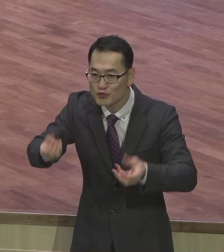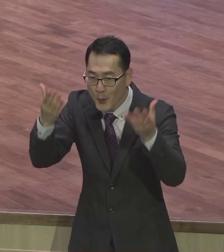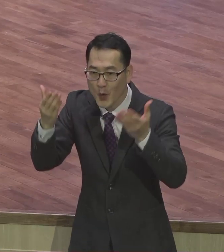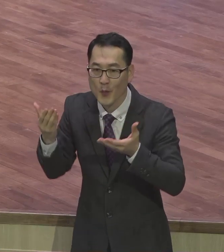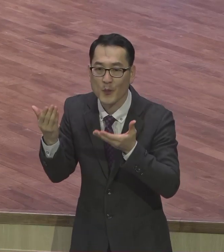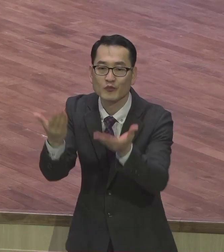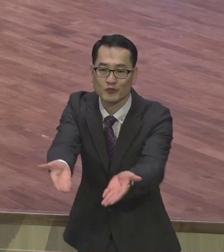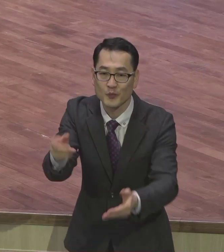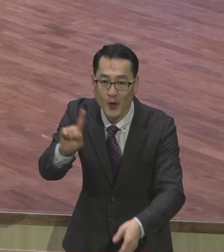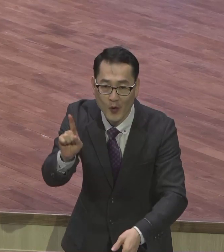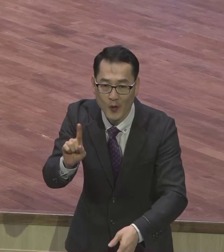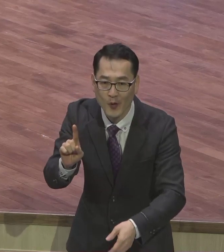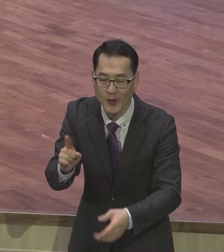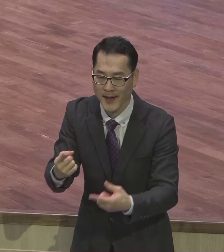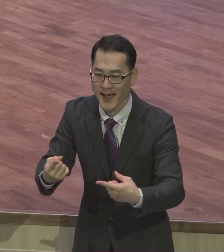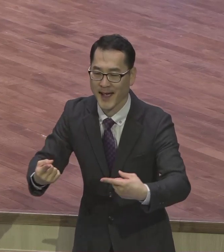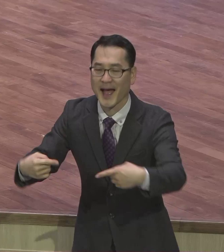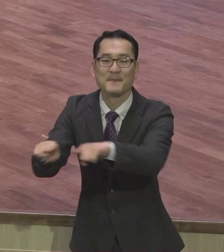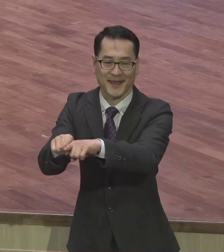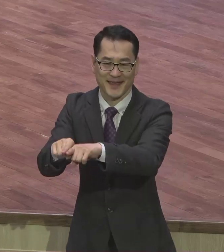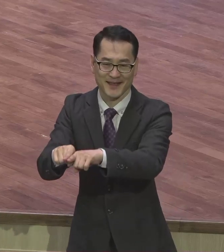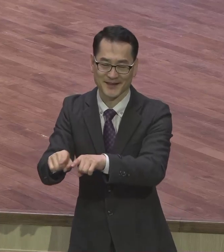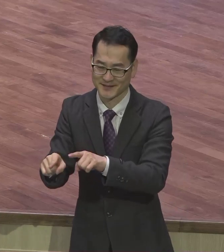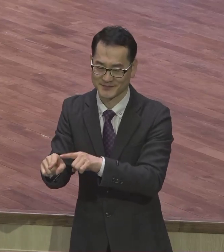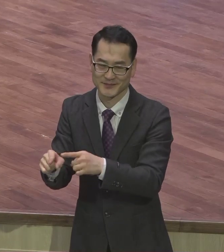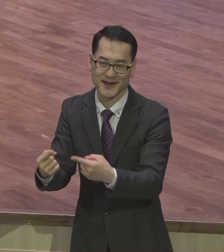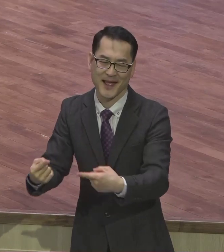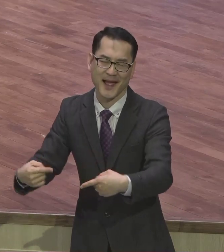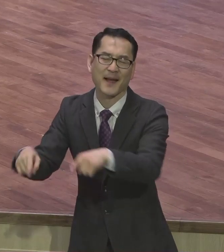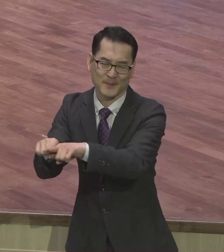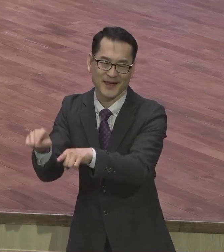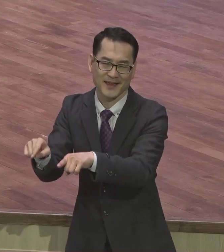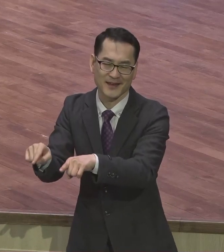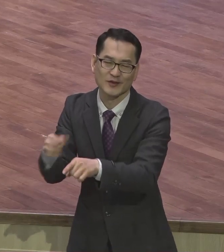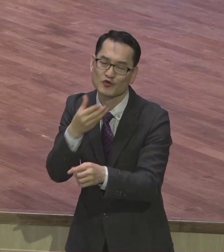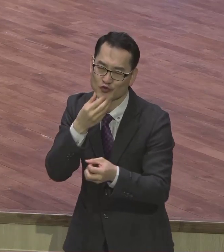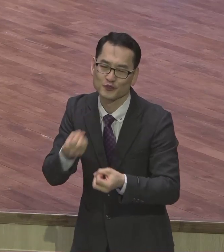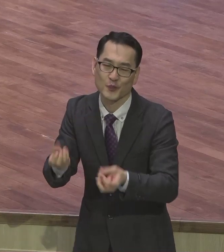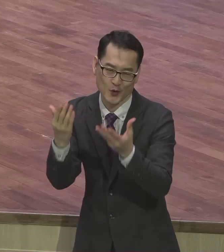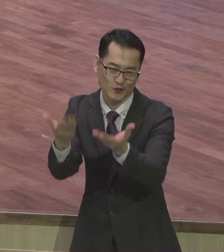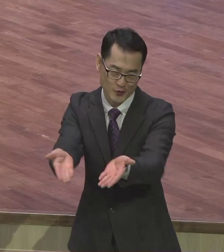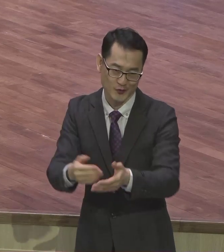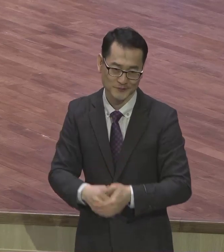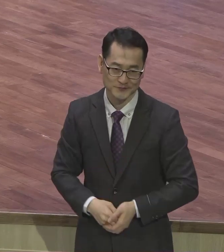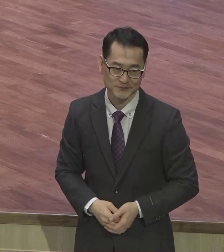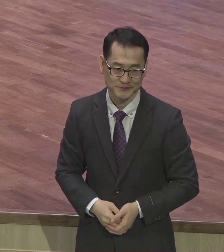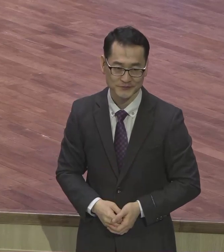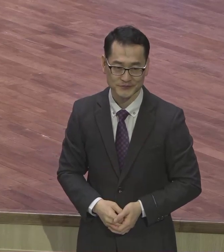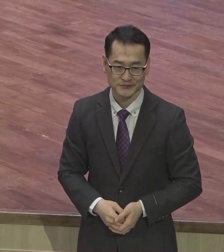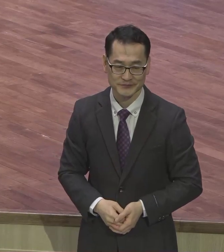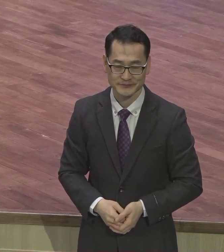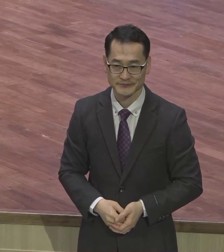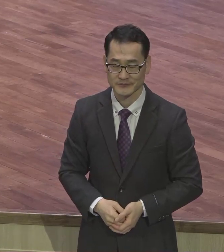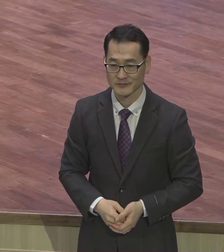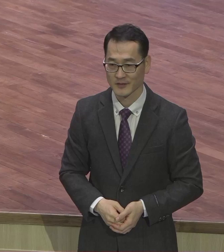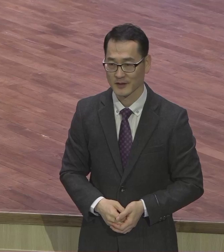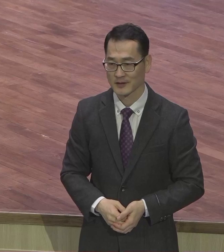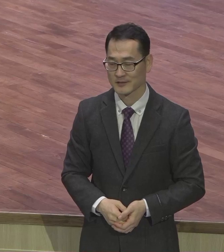함께 하나님이 늘 함께 그렇게 하신단 말이에요. 하나님이 늘 함께 계세요.